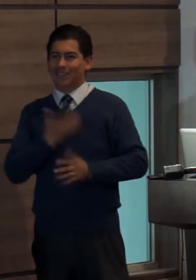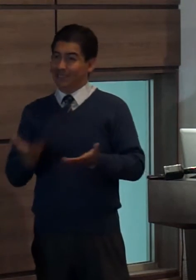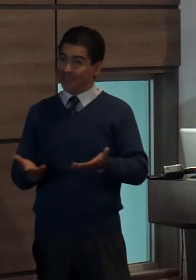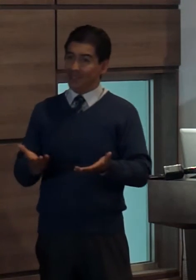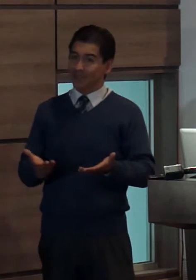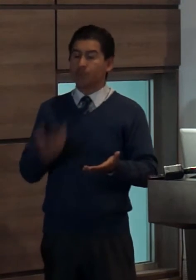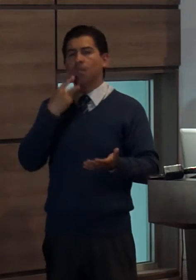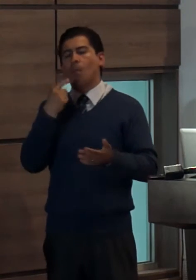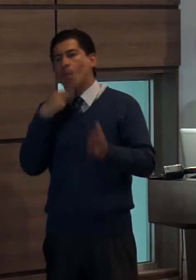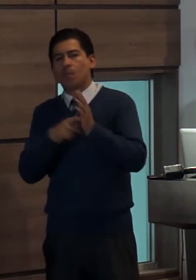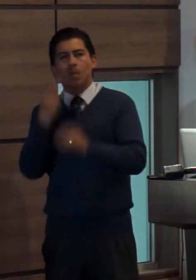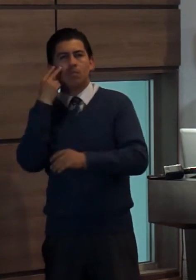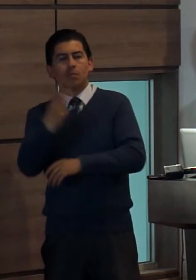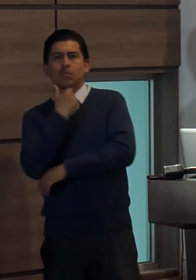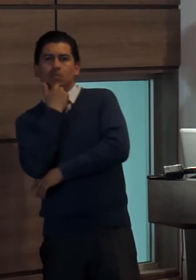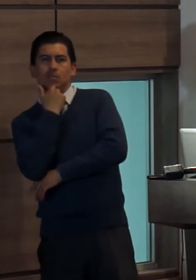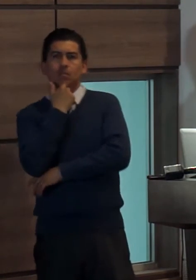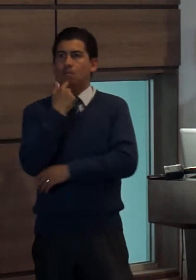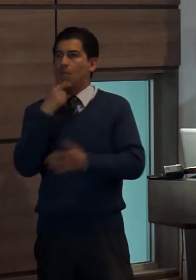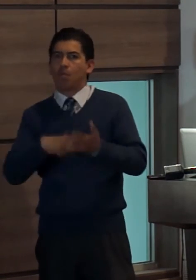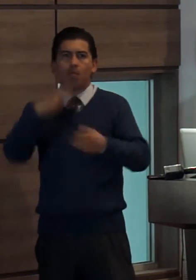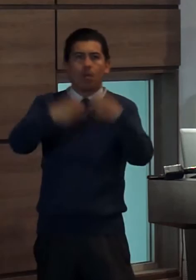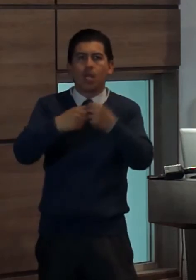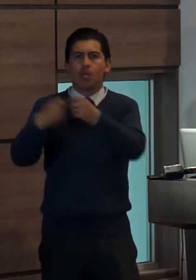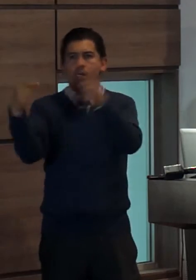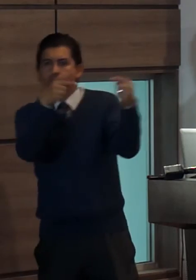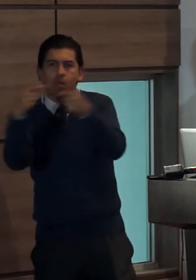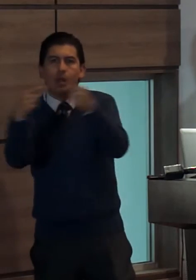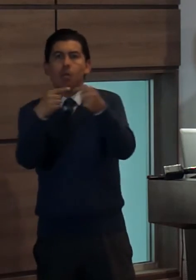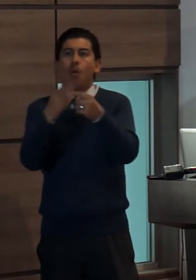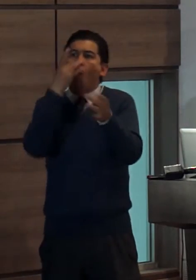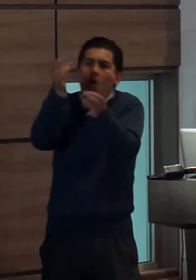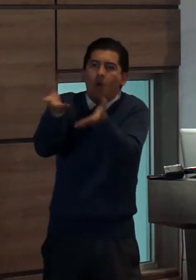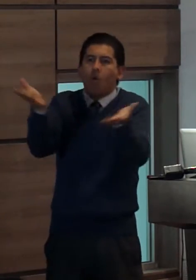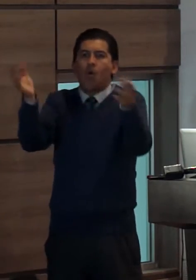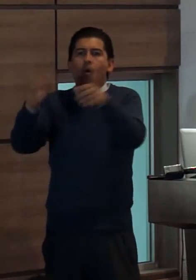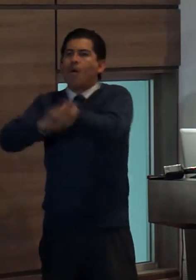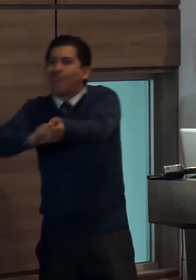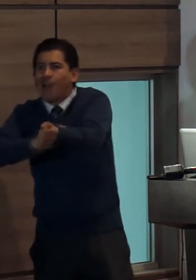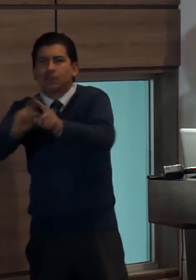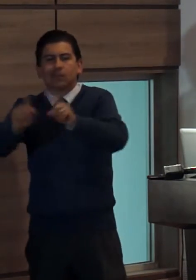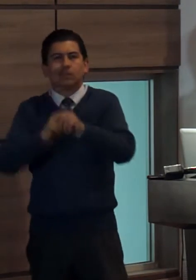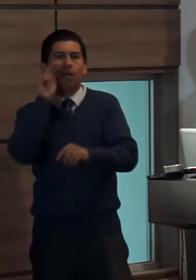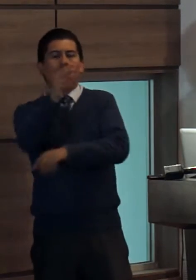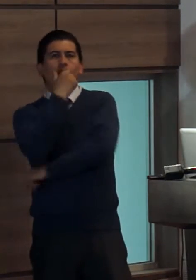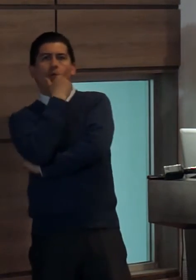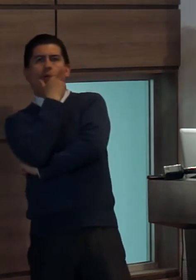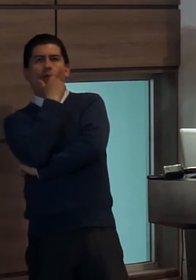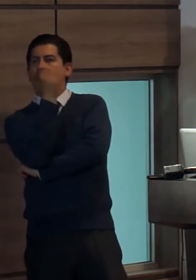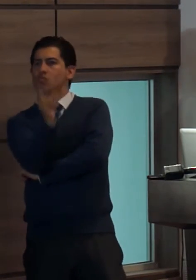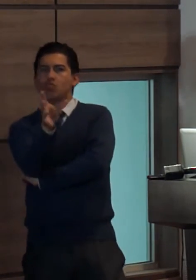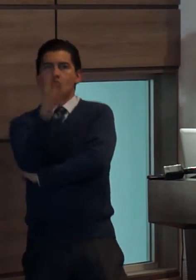valoración social relacionamiento con otros aceptación y rechazo respecto a sí mismo o hacia los demás